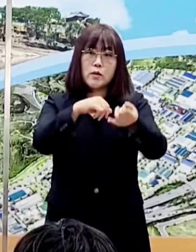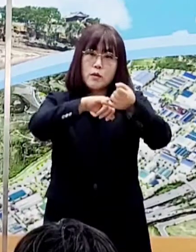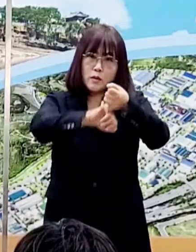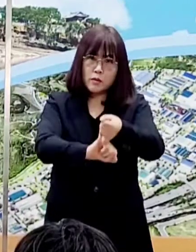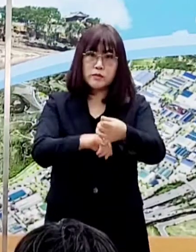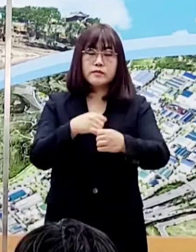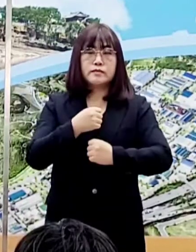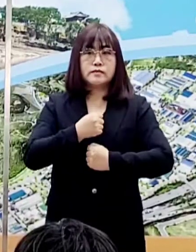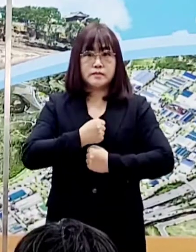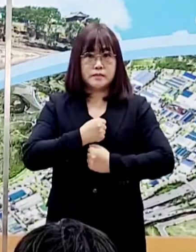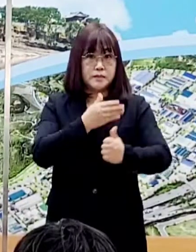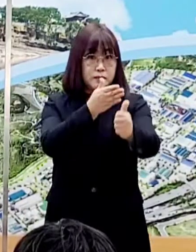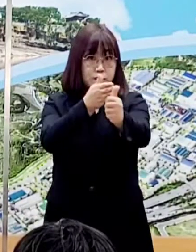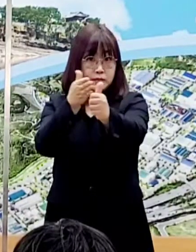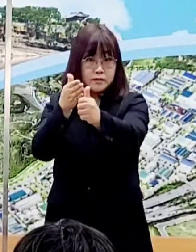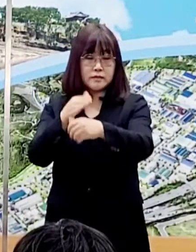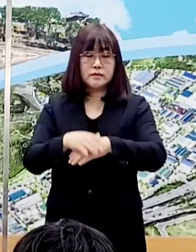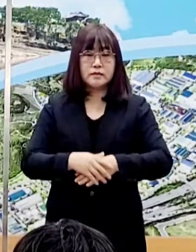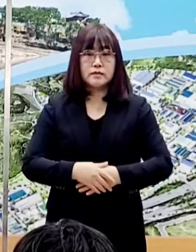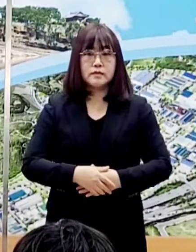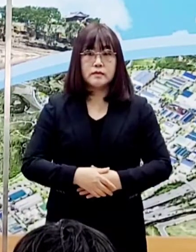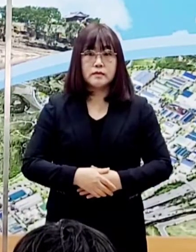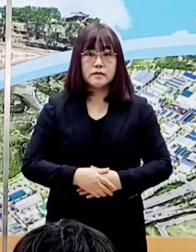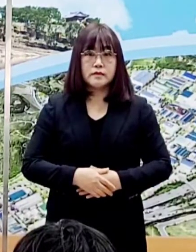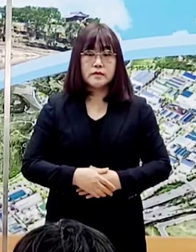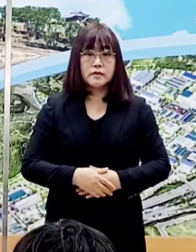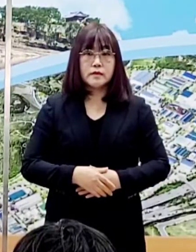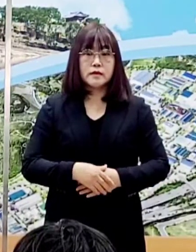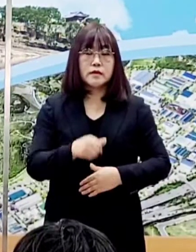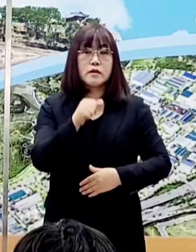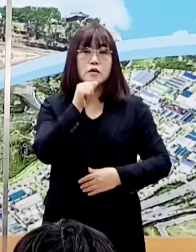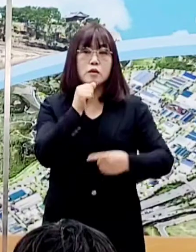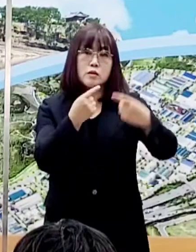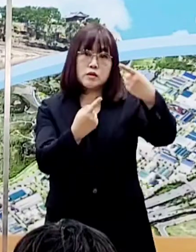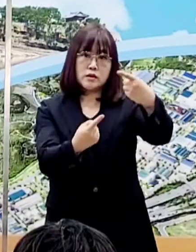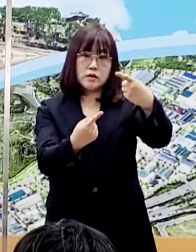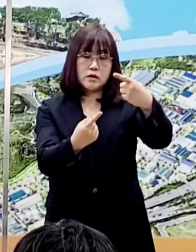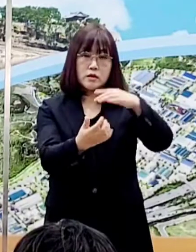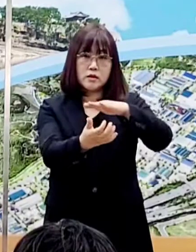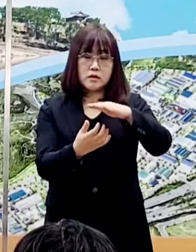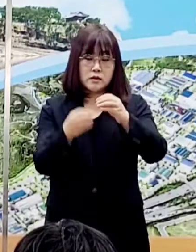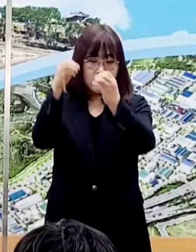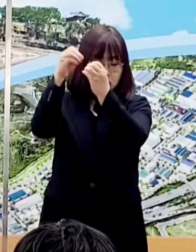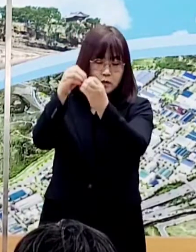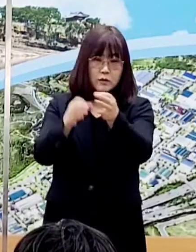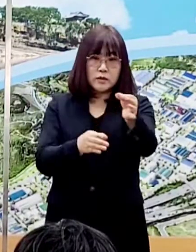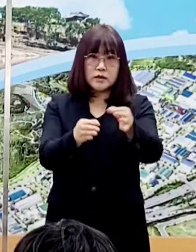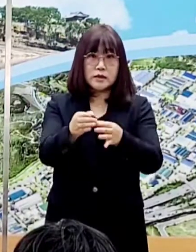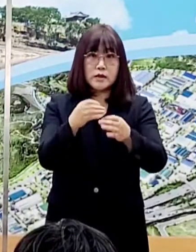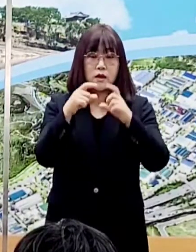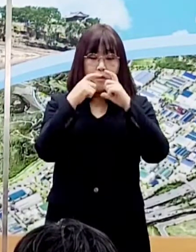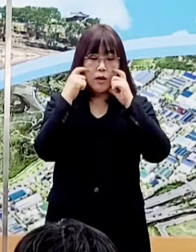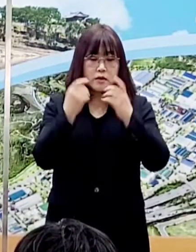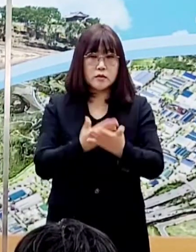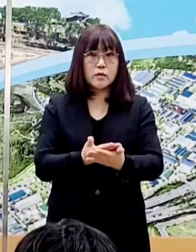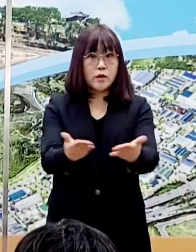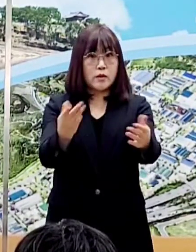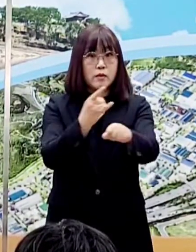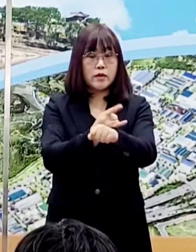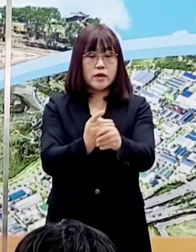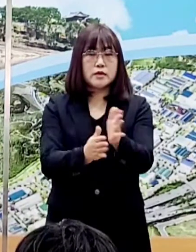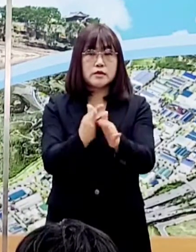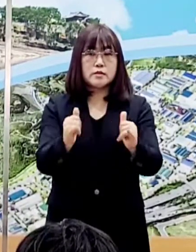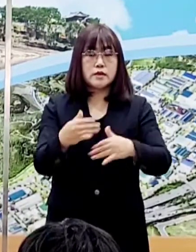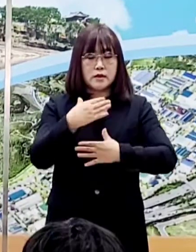준수하여 주시기 바랍니다. 설 명절을 앞두고 전통시장에 마스크를 배부하여 시민